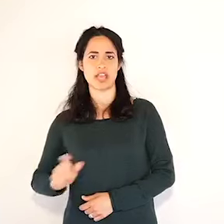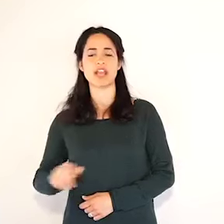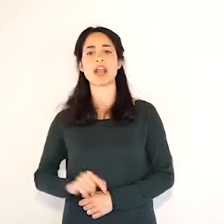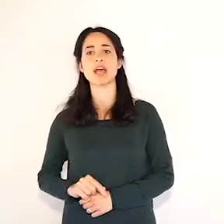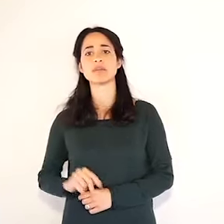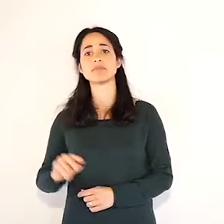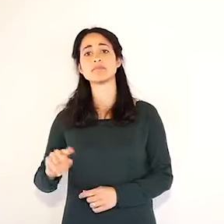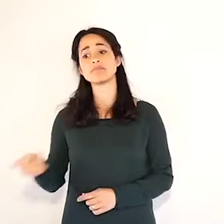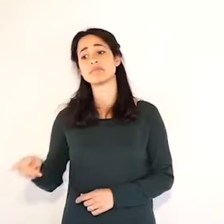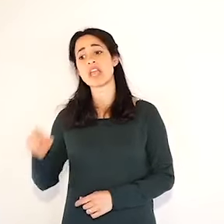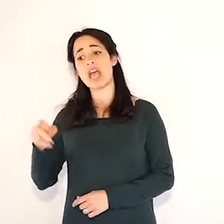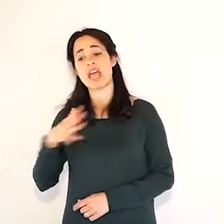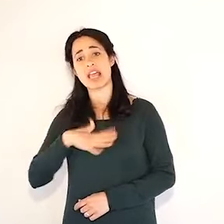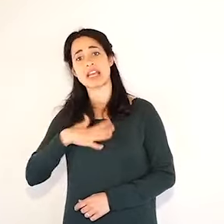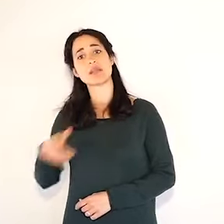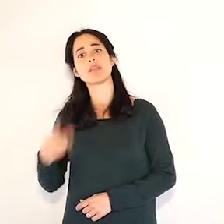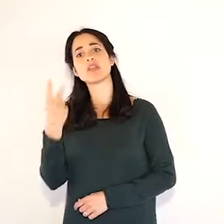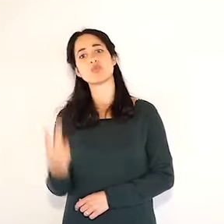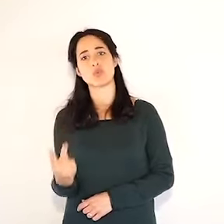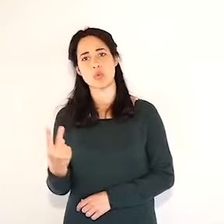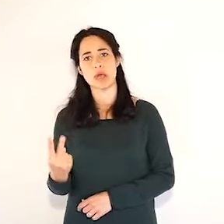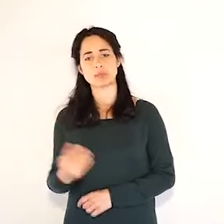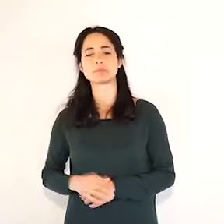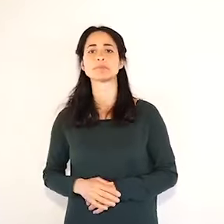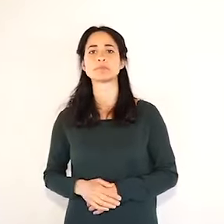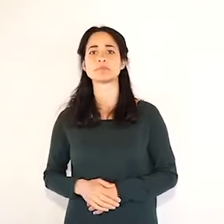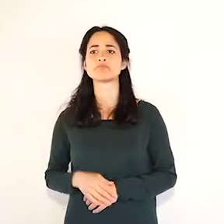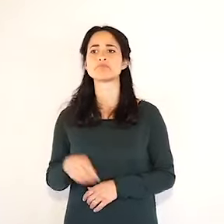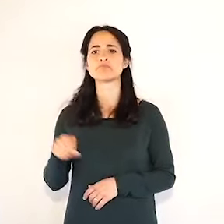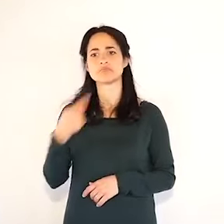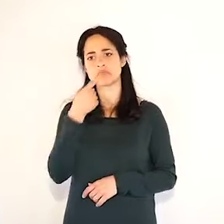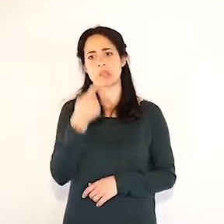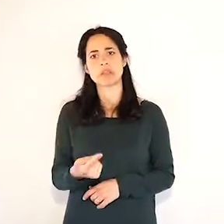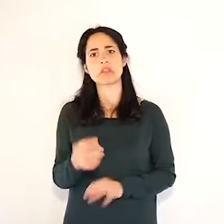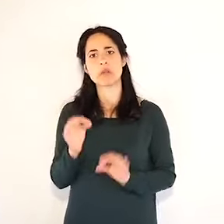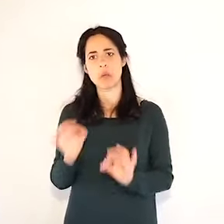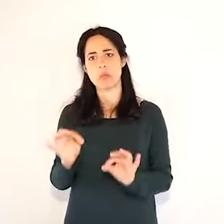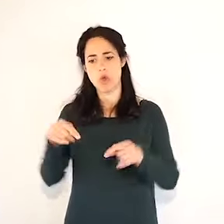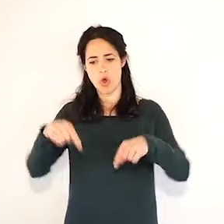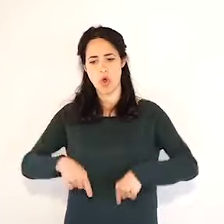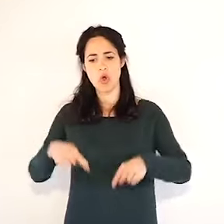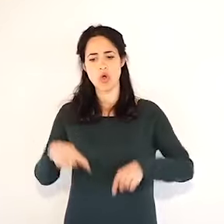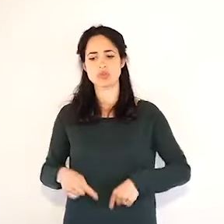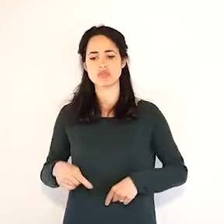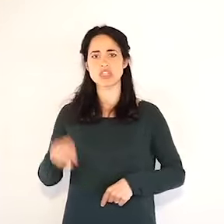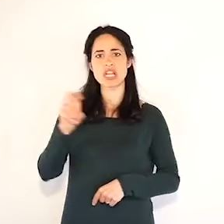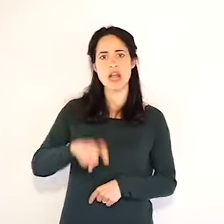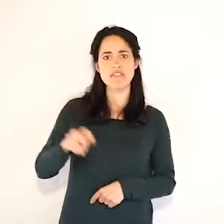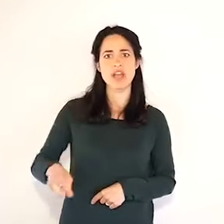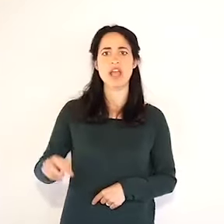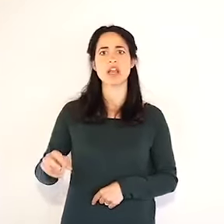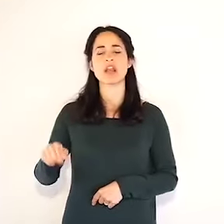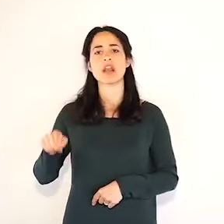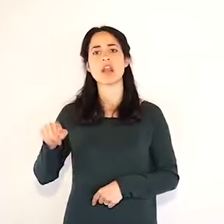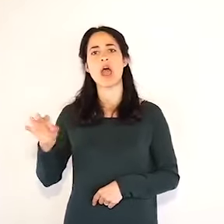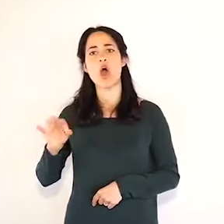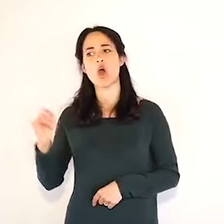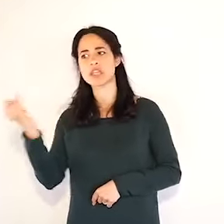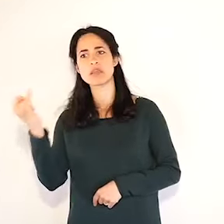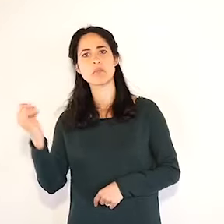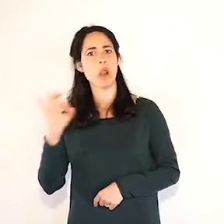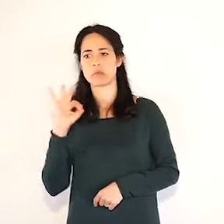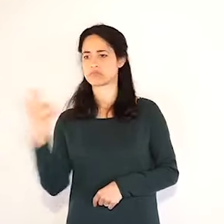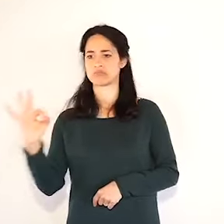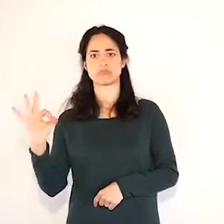da comunicare oggi né a Ravenna né a Nellimolese. Per darvi un'idea di quello che sta succedendo nella